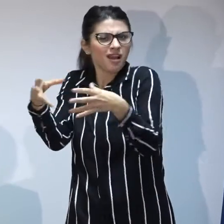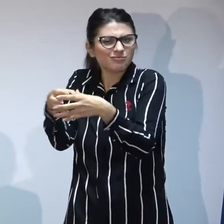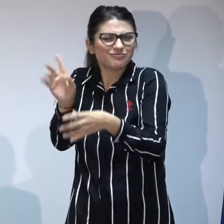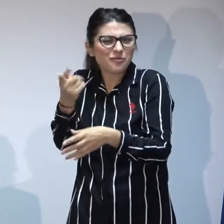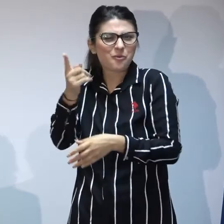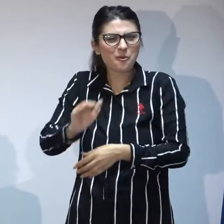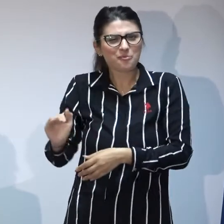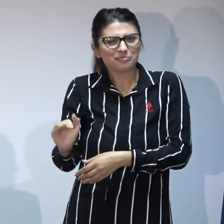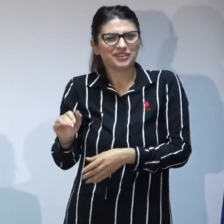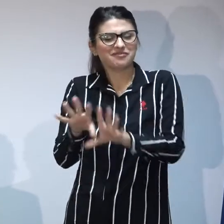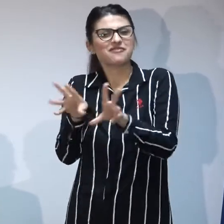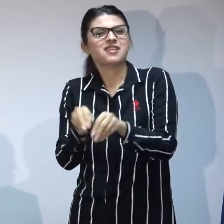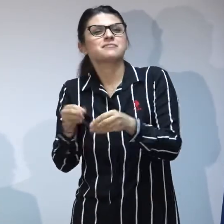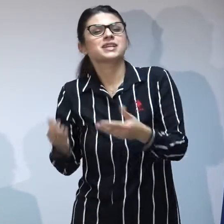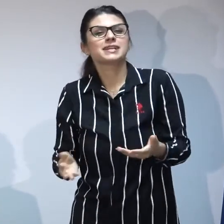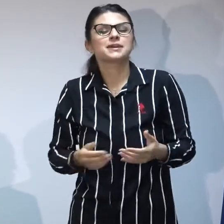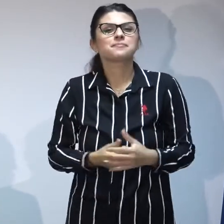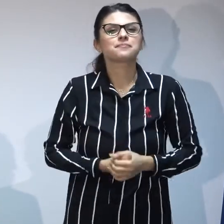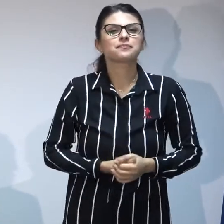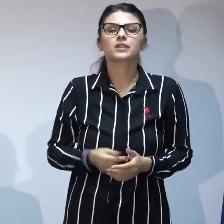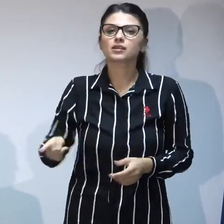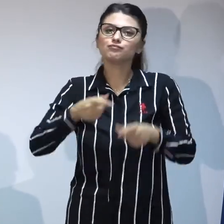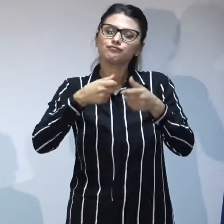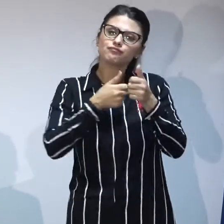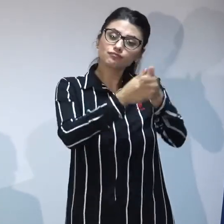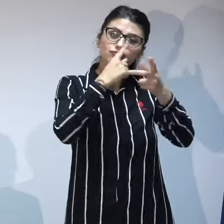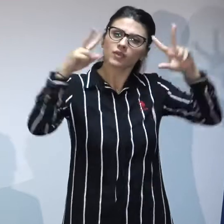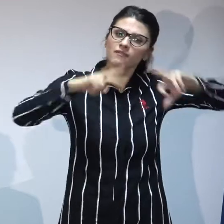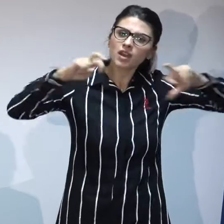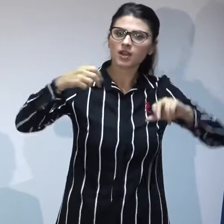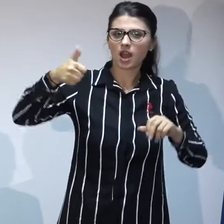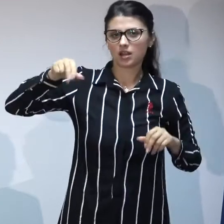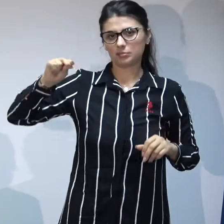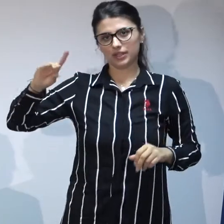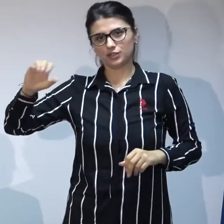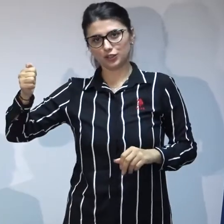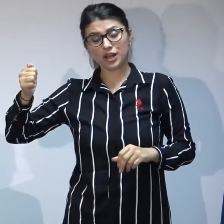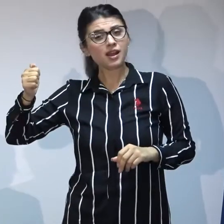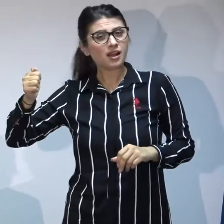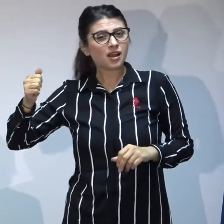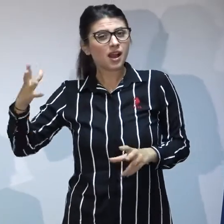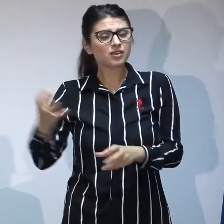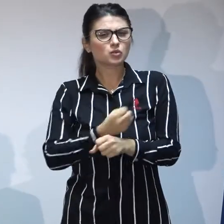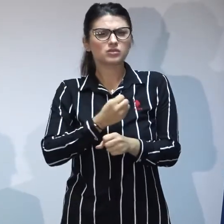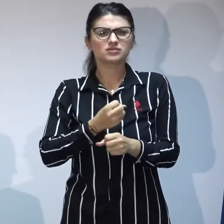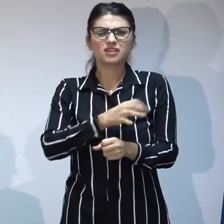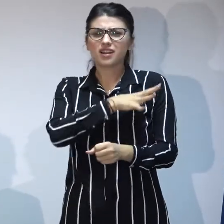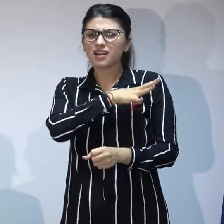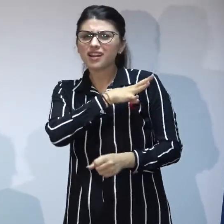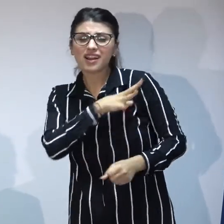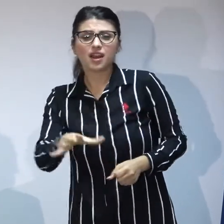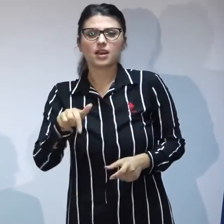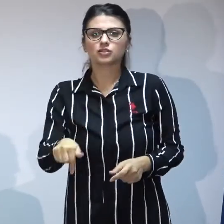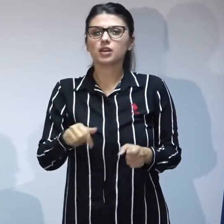un copil în familie. Verificările a NDPD au scos la iveală neglijența gravă din cadrul